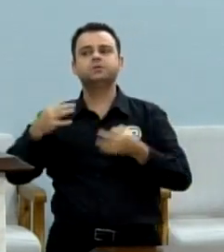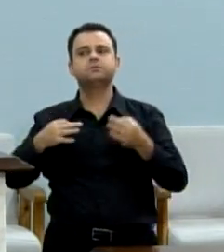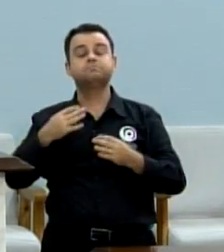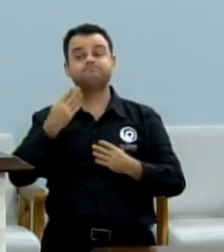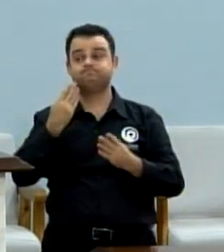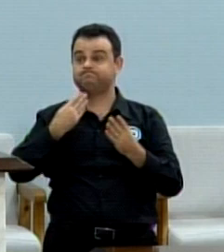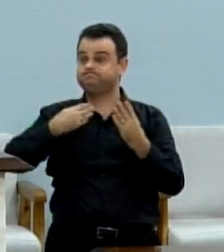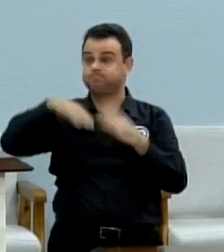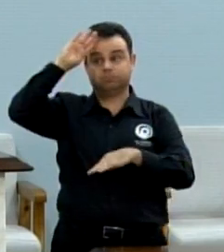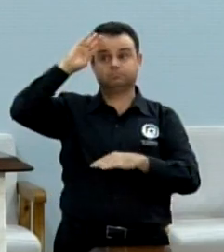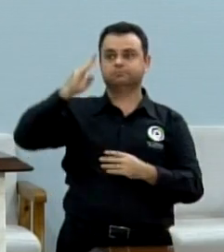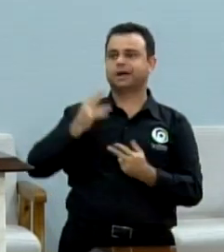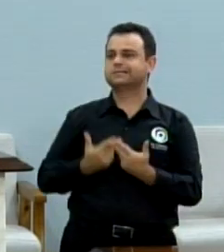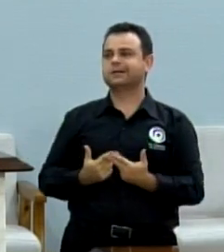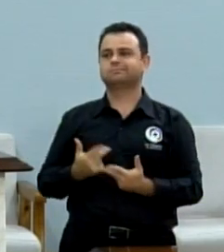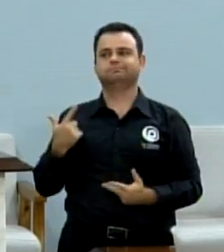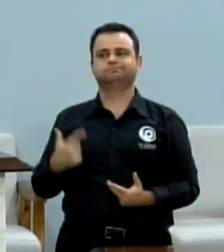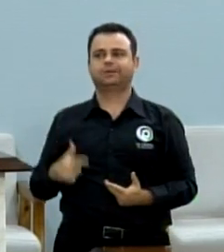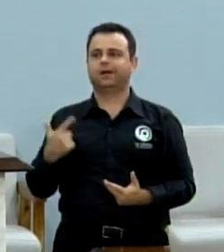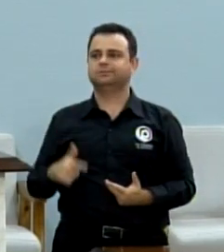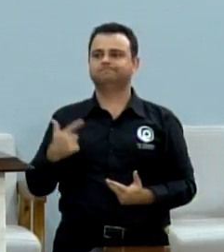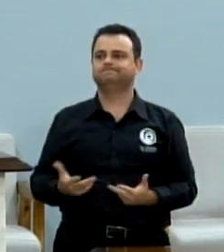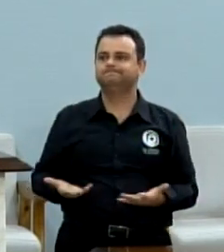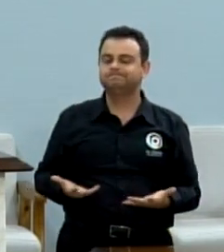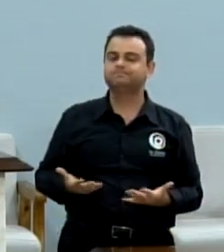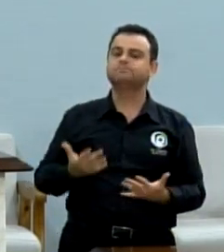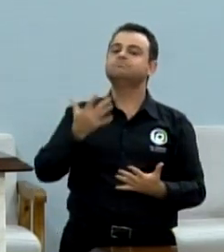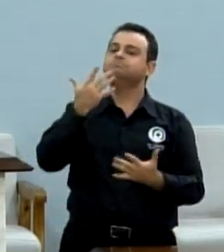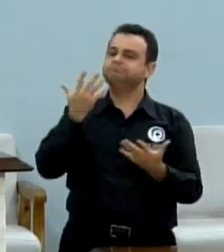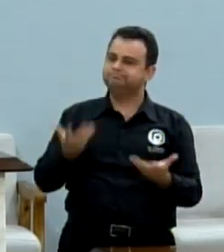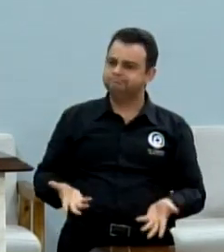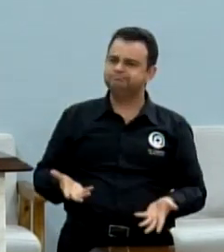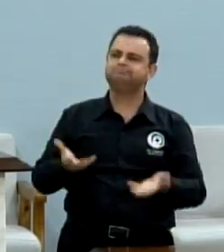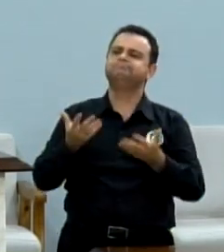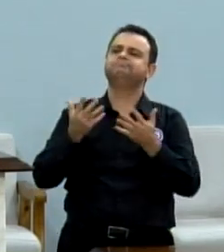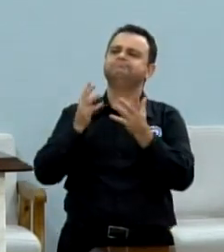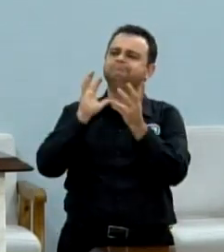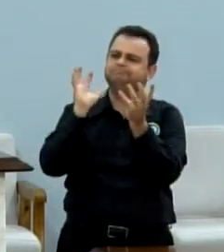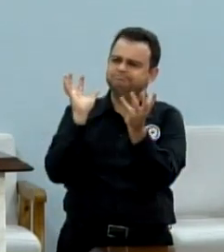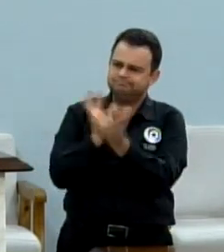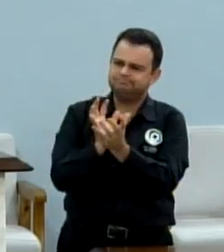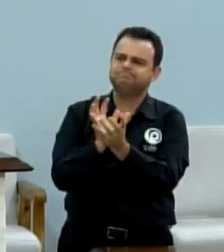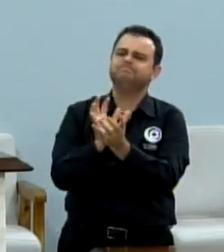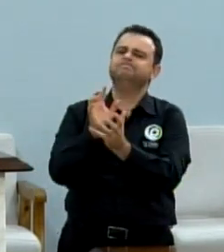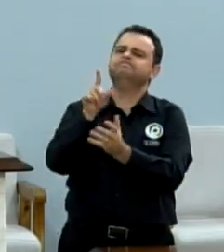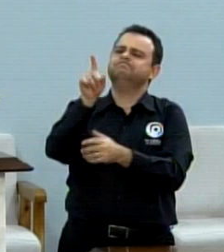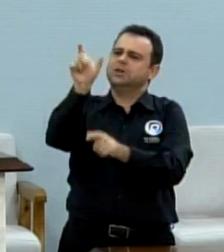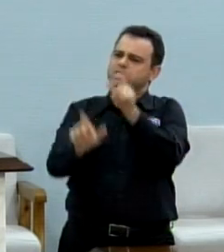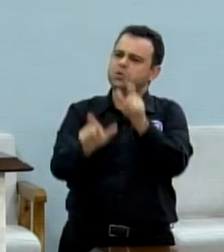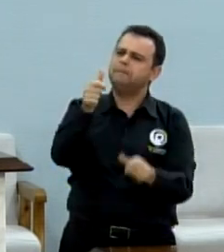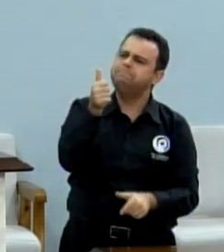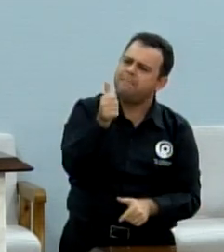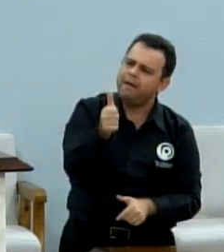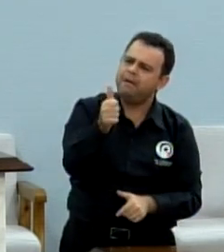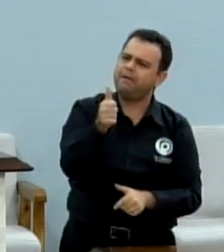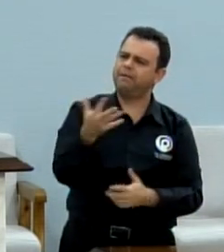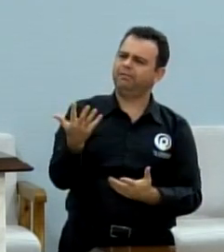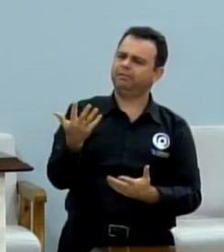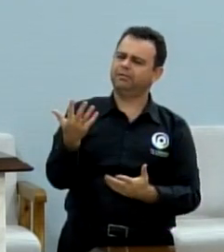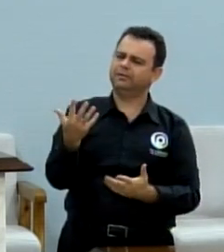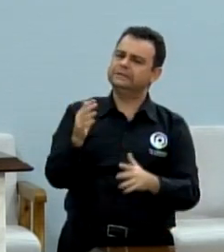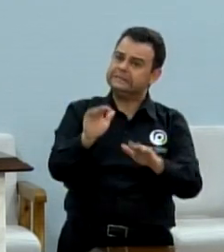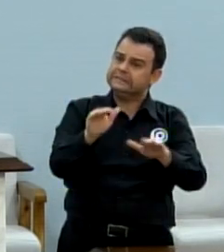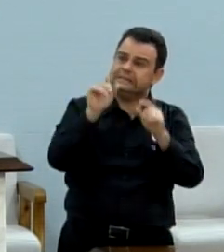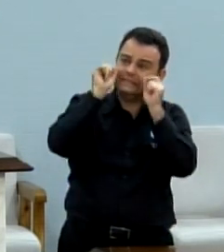Então, o meu apelo é, mais uma vez, aquelas pessoas de bem que estão no entorno desse presidente, porque tem gente boa ali, abram os olhos. Não